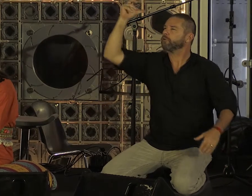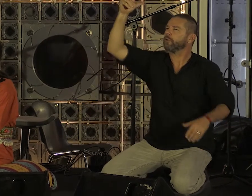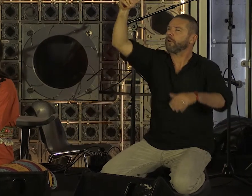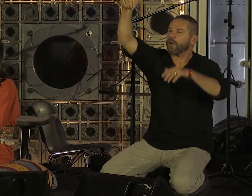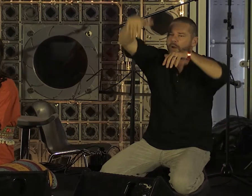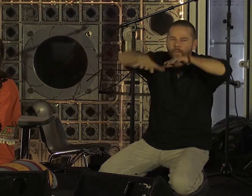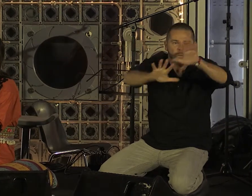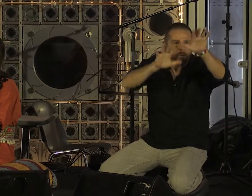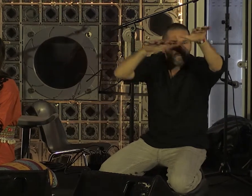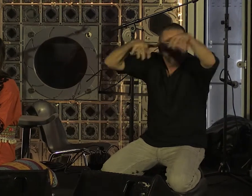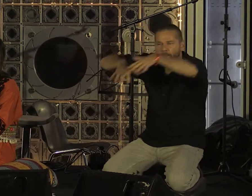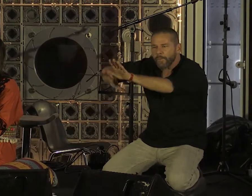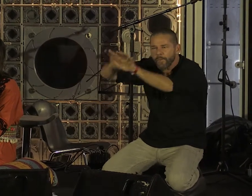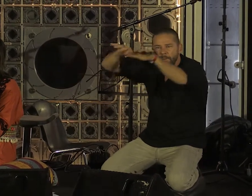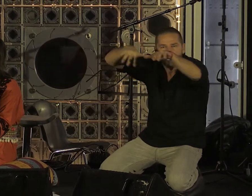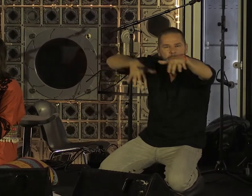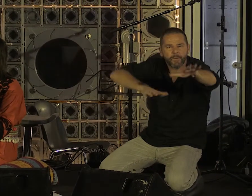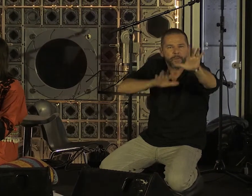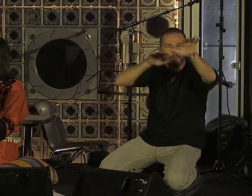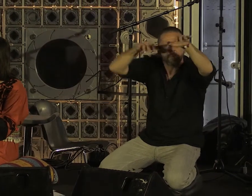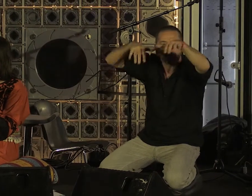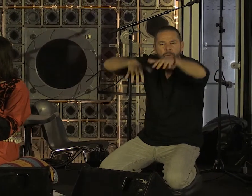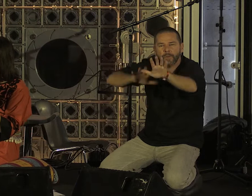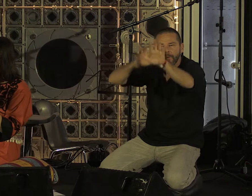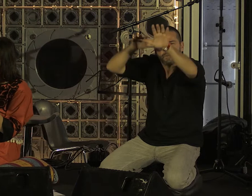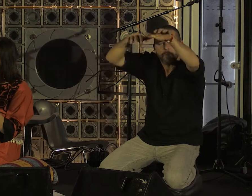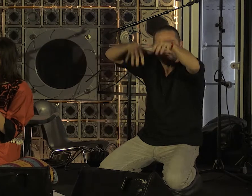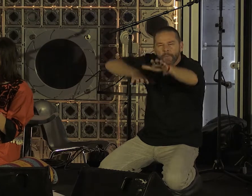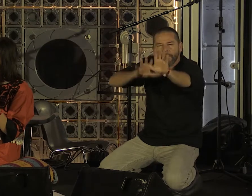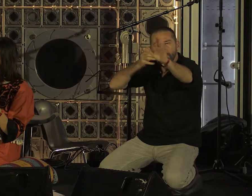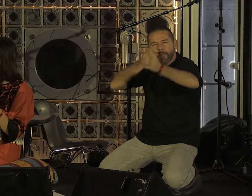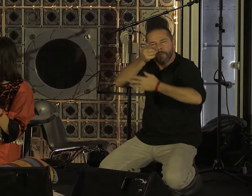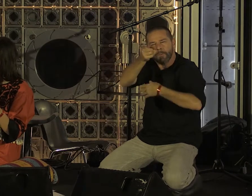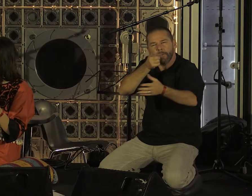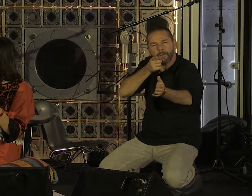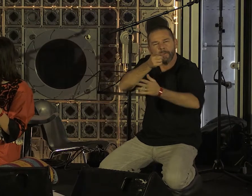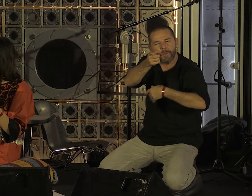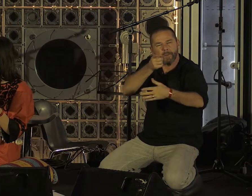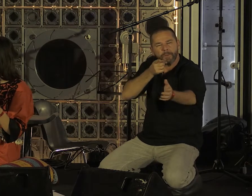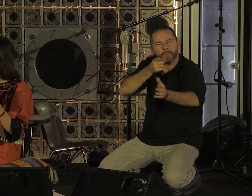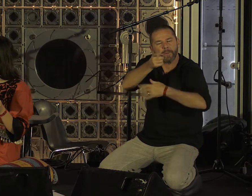la tendresse palpitante de tes mains. Quand elles effleurent le tambourin, moi,